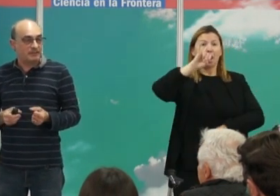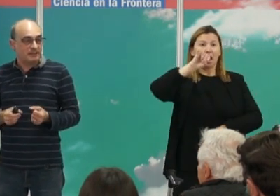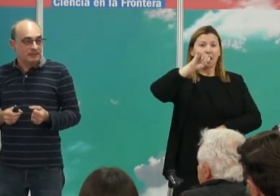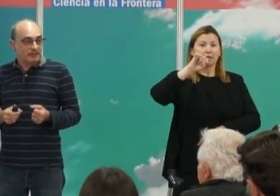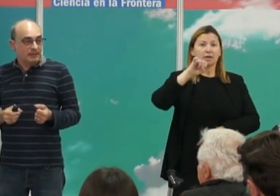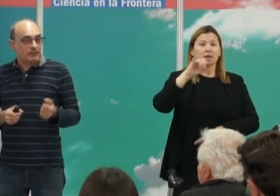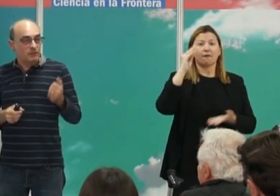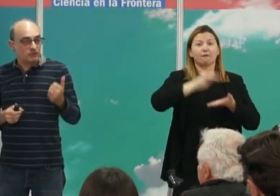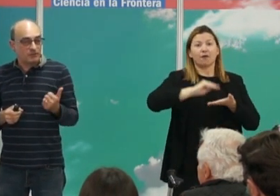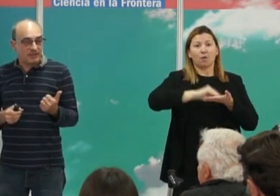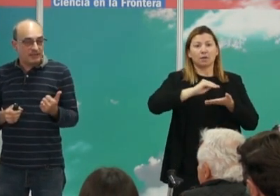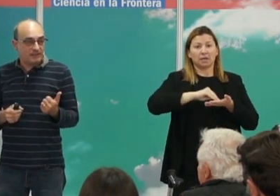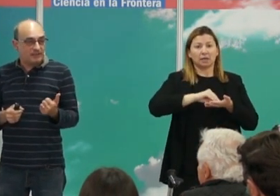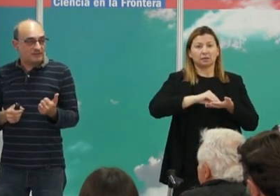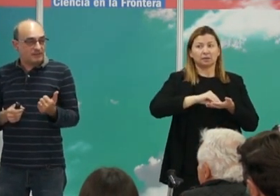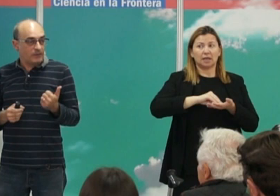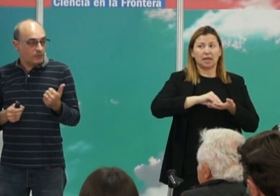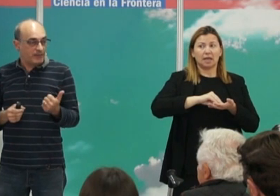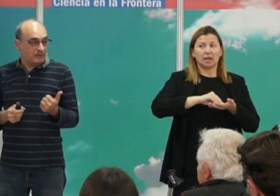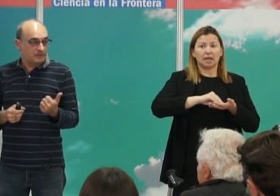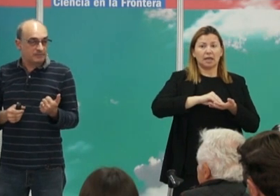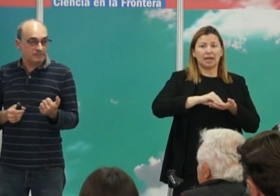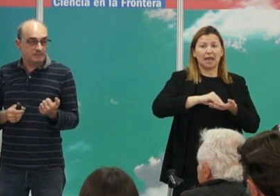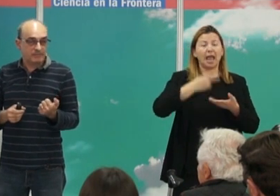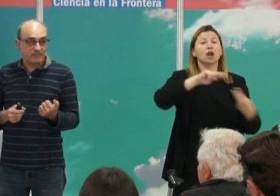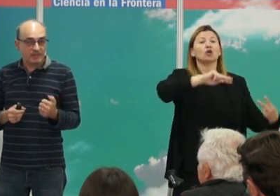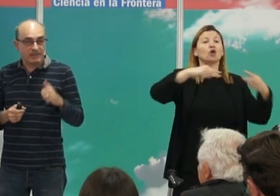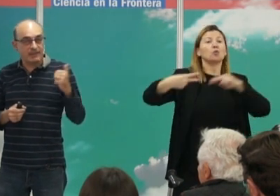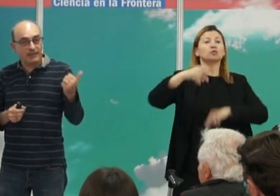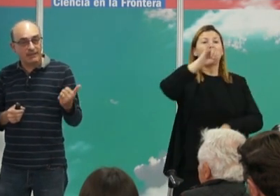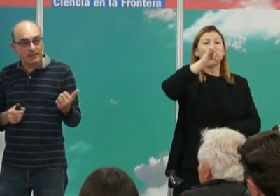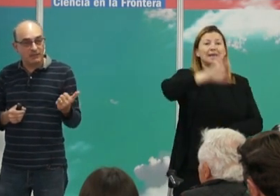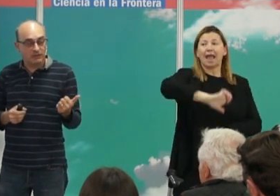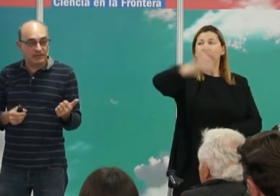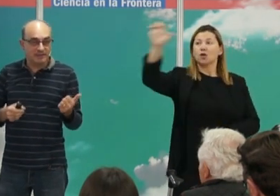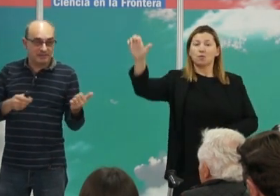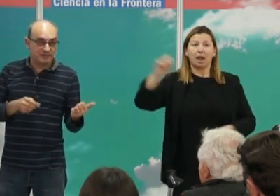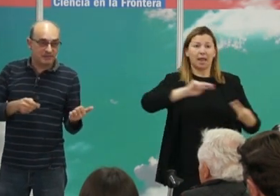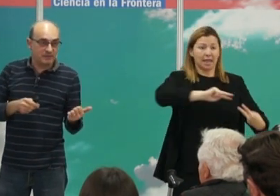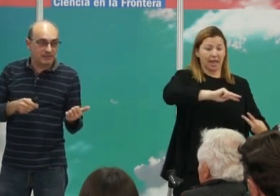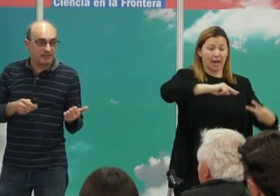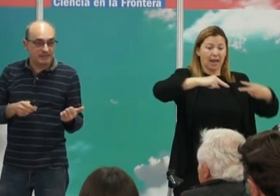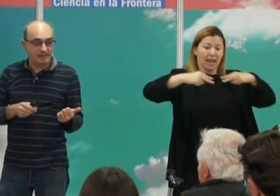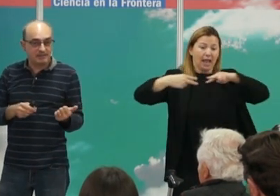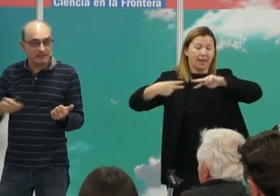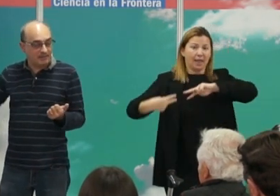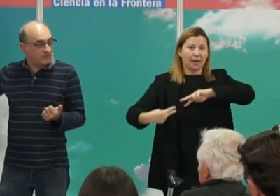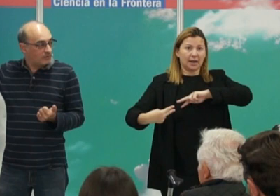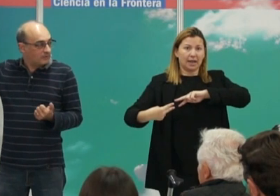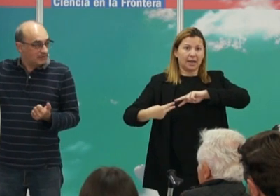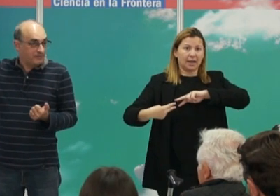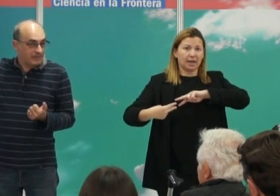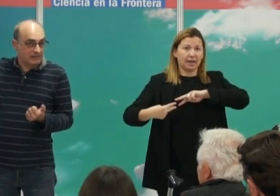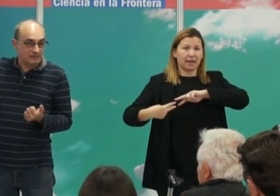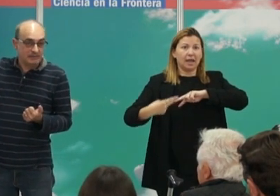frecuentemente el cromosoma Y es europeo y el ADN mitocondrial que se transmite por línea materna es